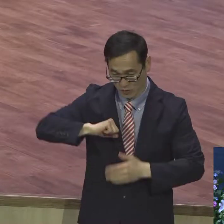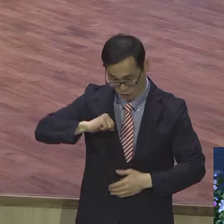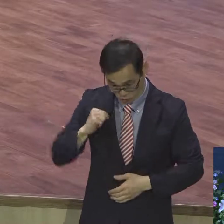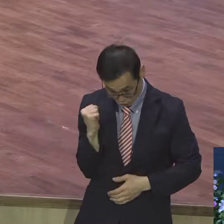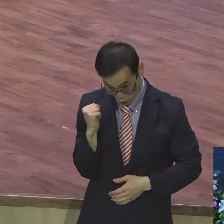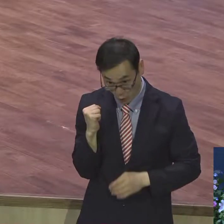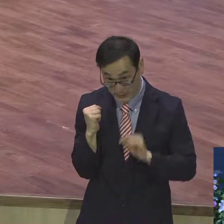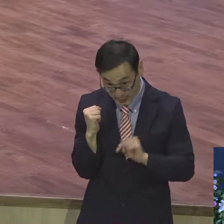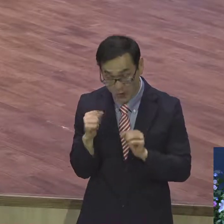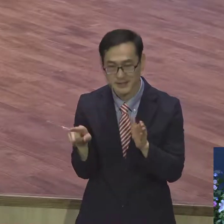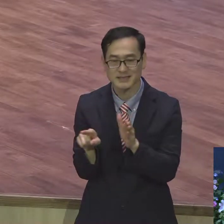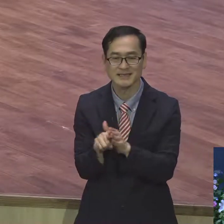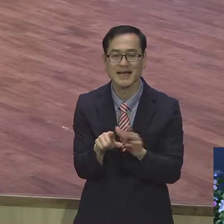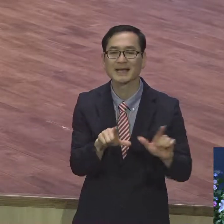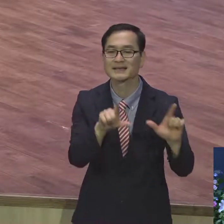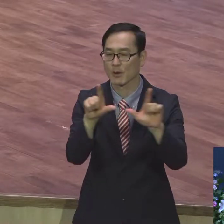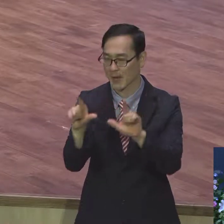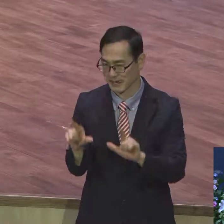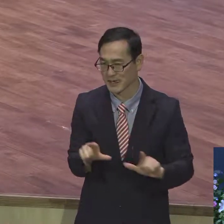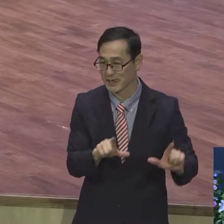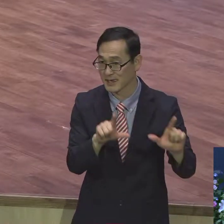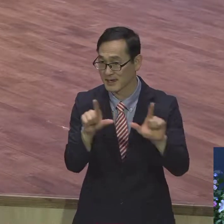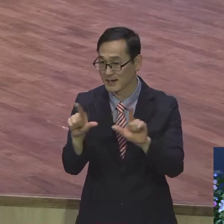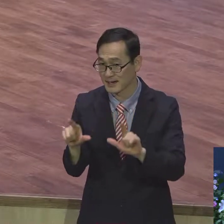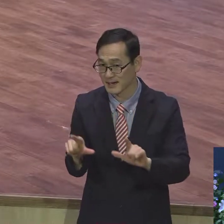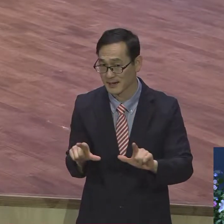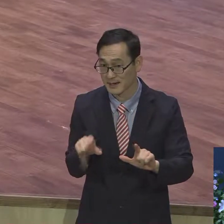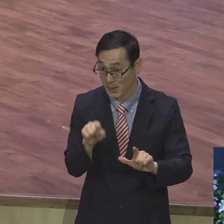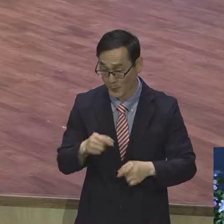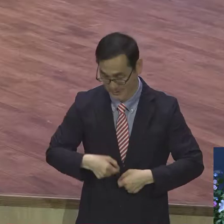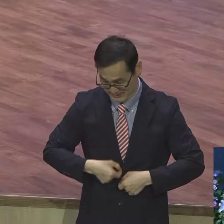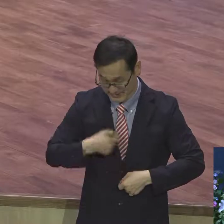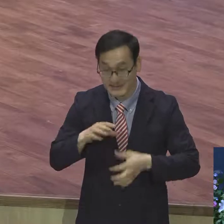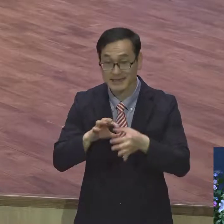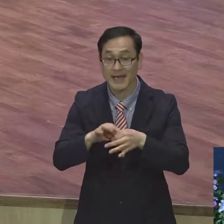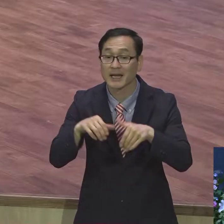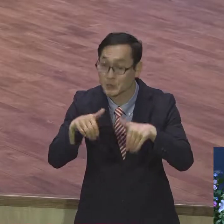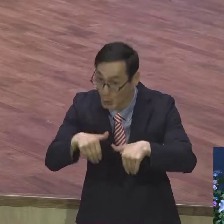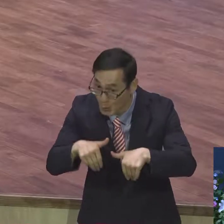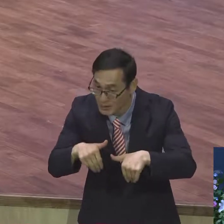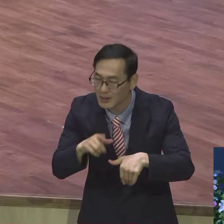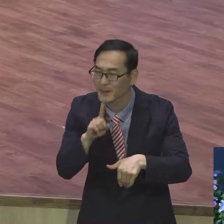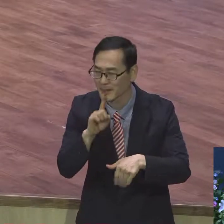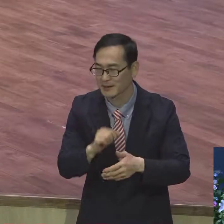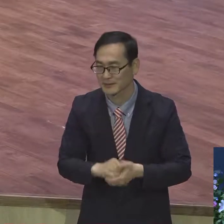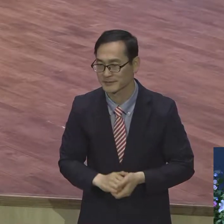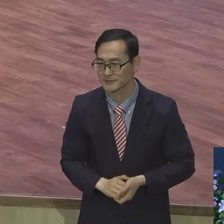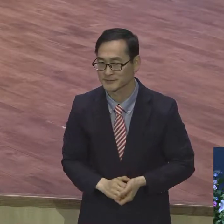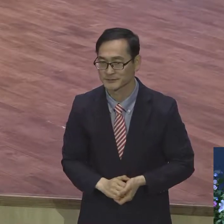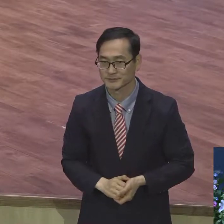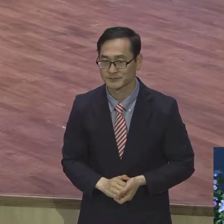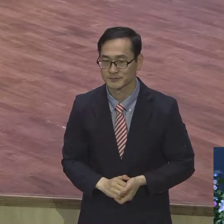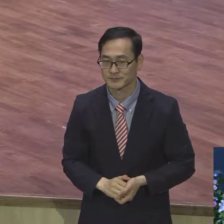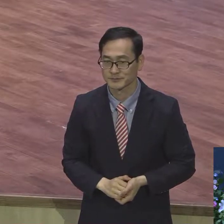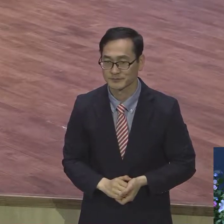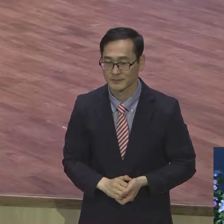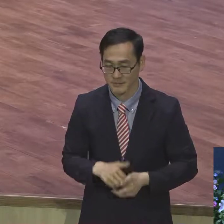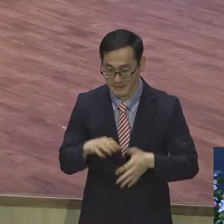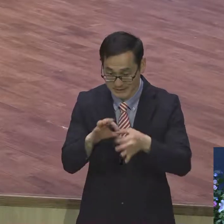그게 신앙생활이에요. 그게 의의의 종. 의의의 종이라는 것은 한마디로 하나님의 말씀